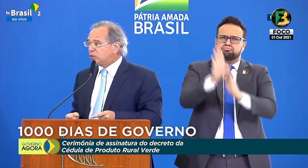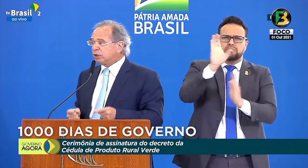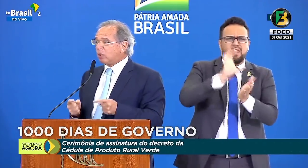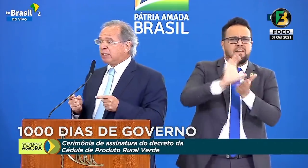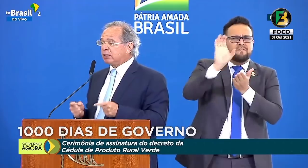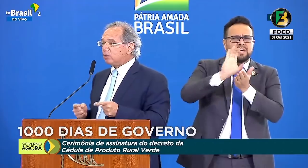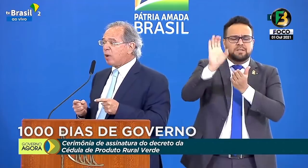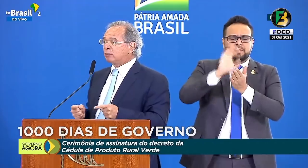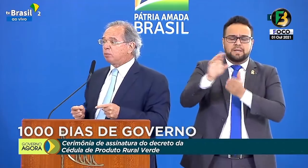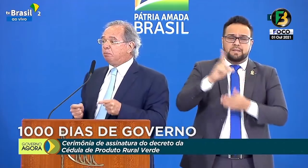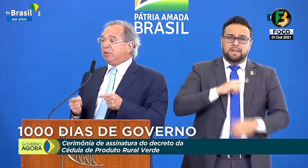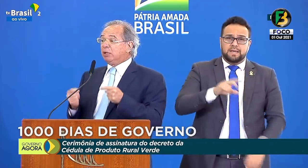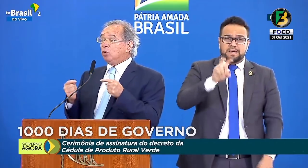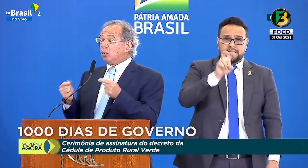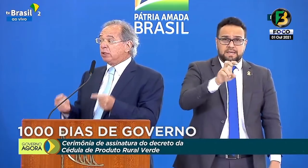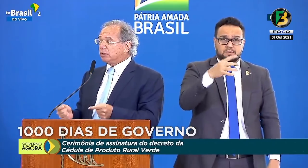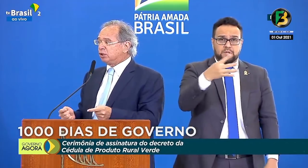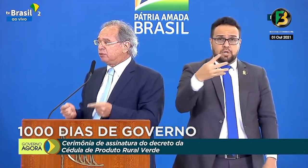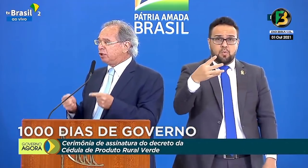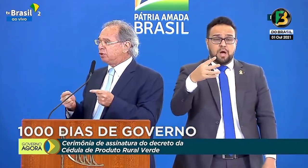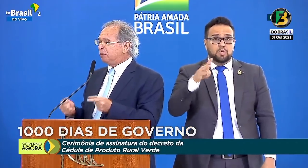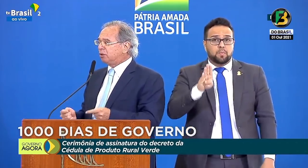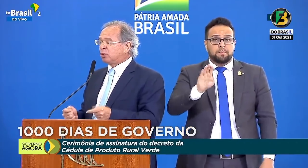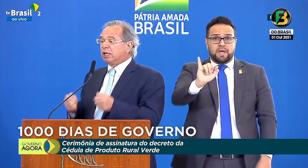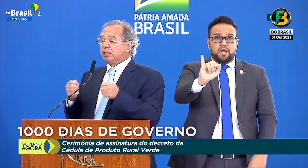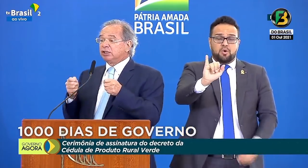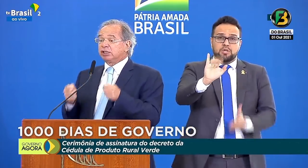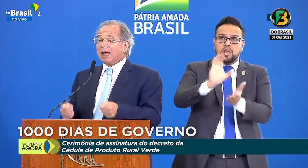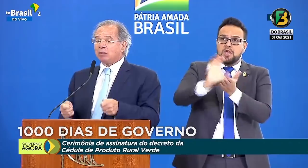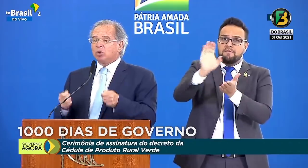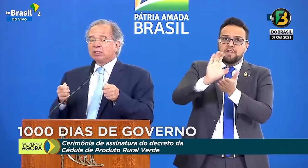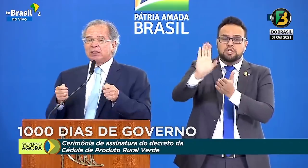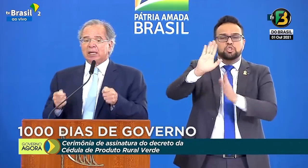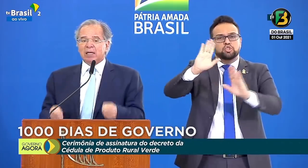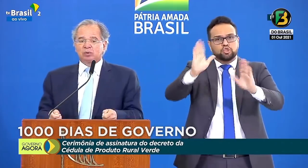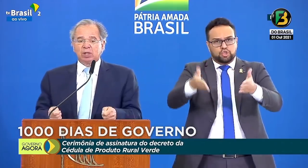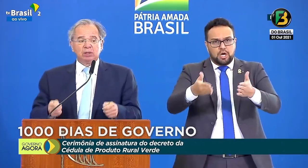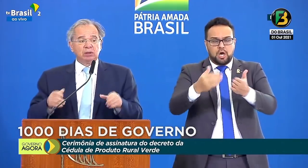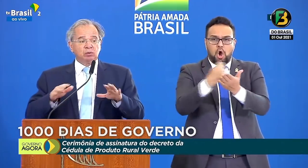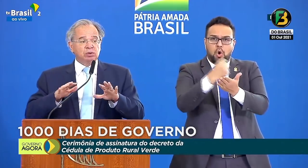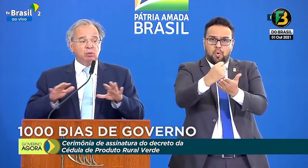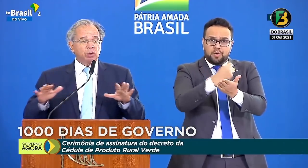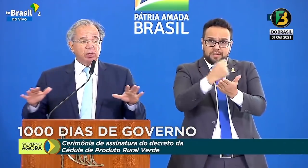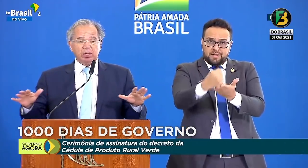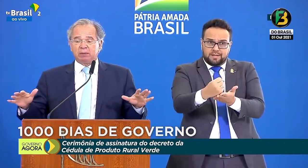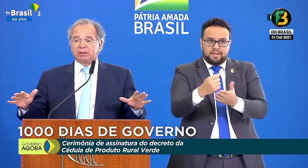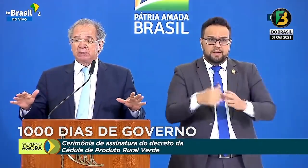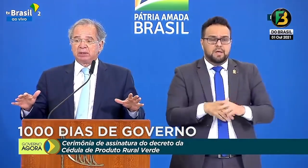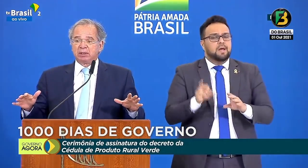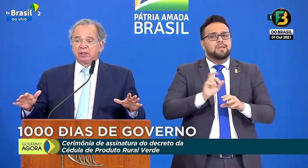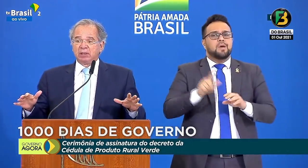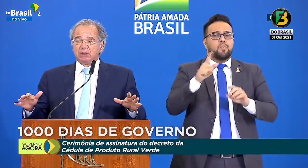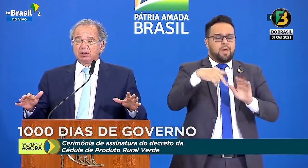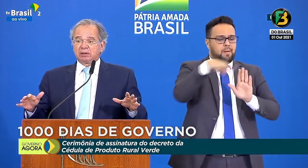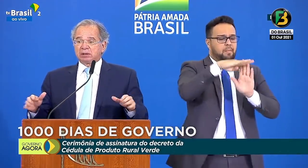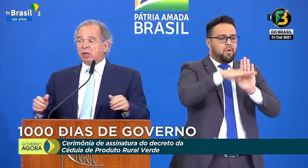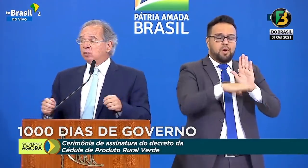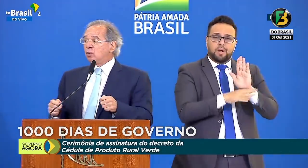544 bilhões de investimentos já contratados, não são programas,